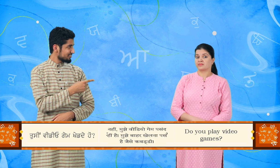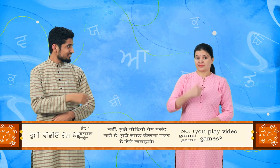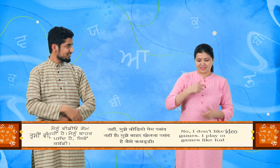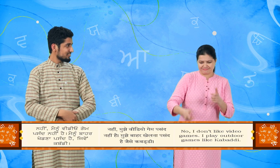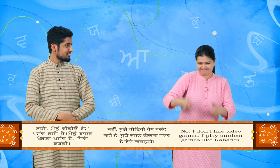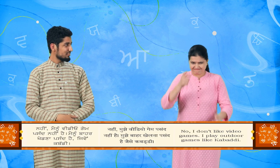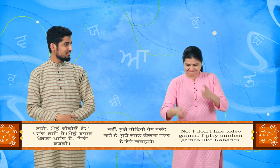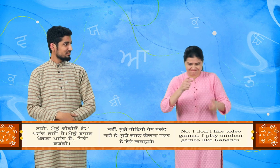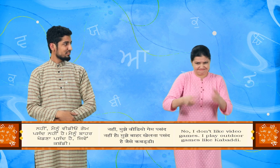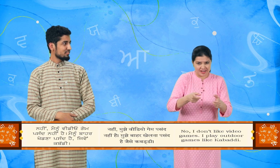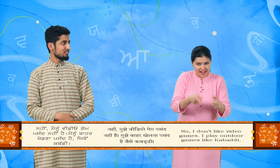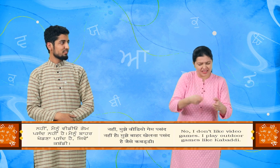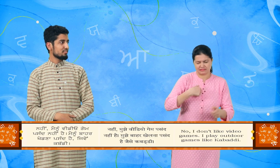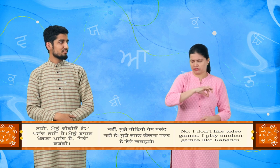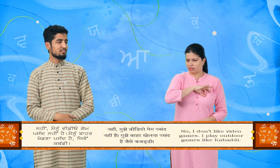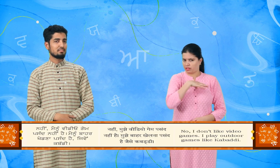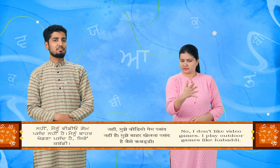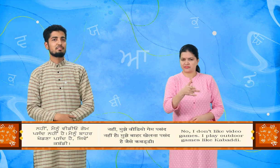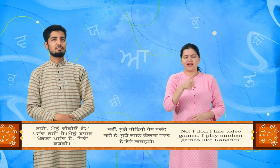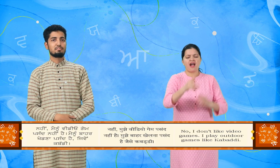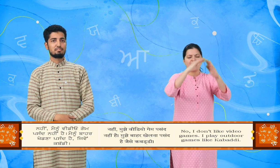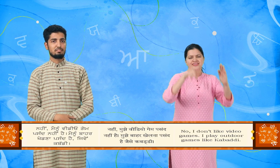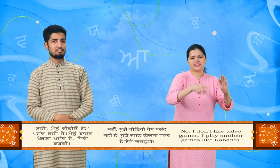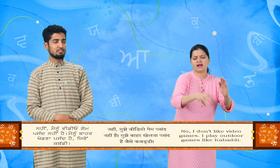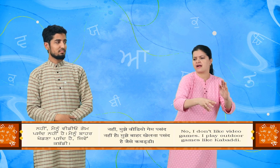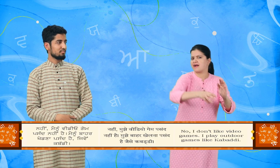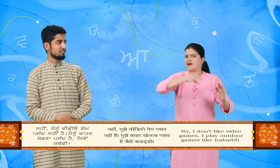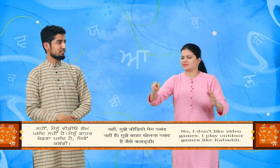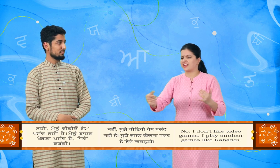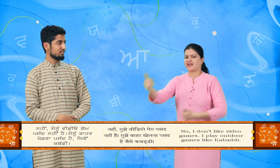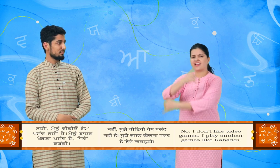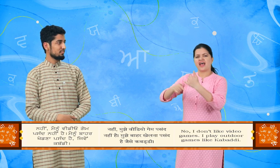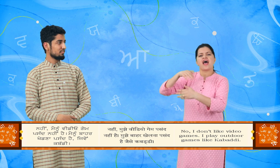नहीं मैंनू वीडियो गेम पसंद नहीं है मैंनू बार खेटना पसंद है जिवें कबड़ी